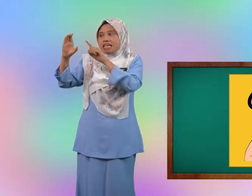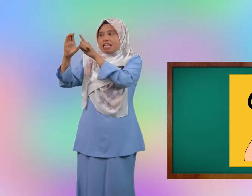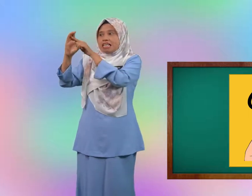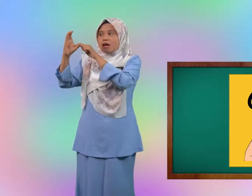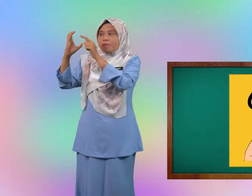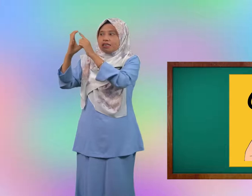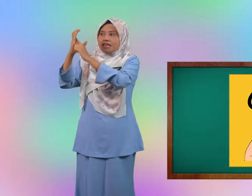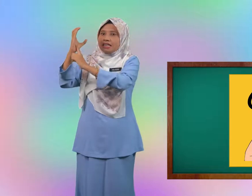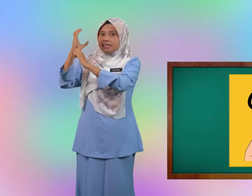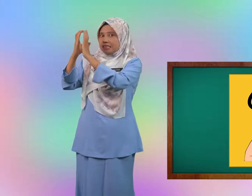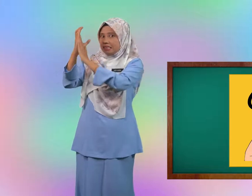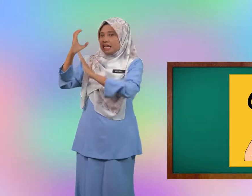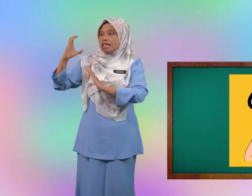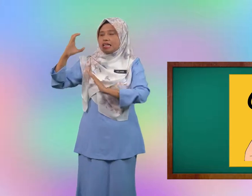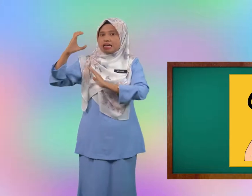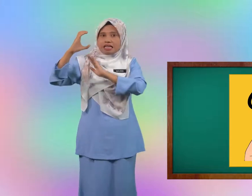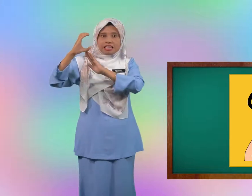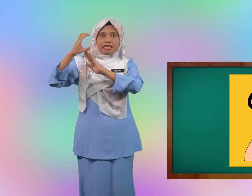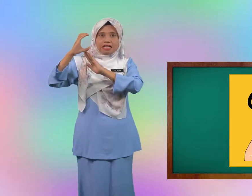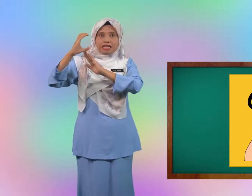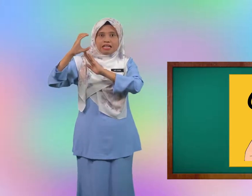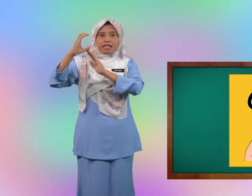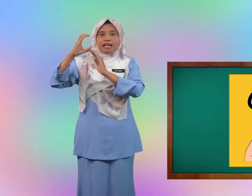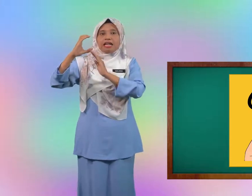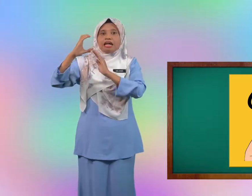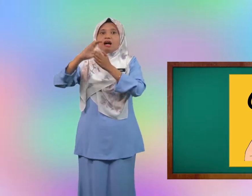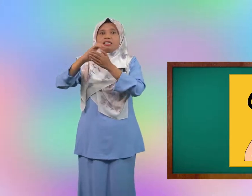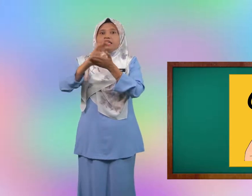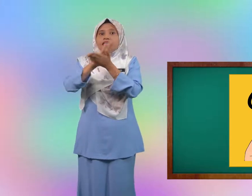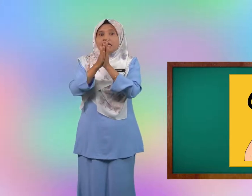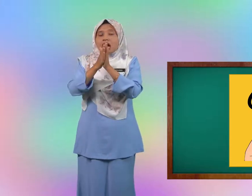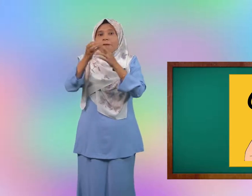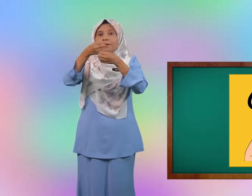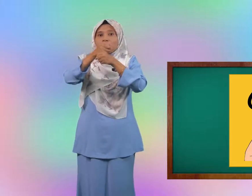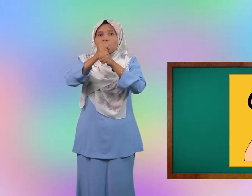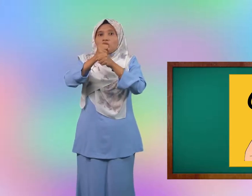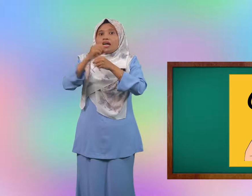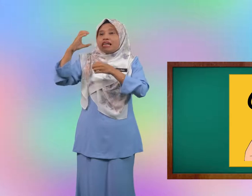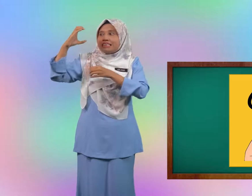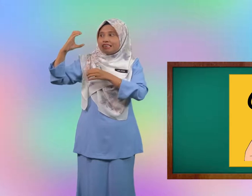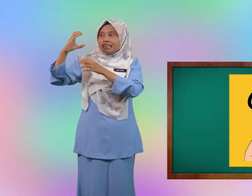Tapak tangan kiri. Jadi, bentuk C.